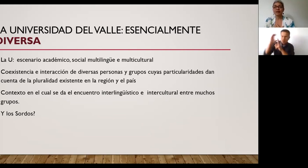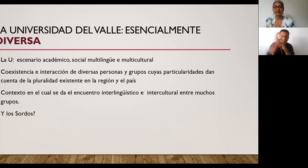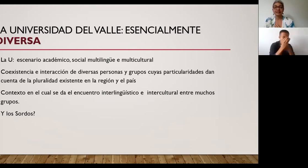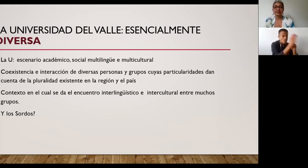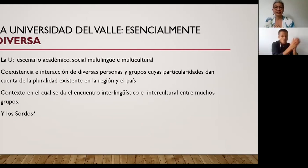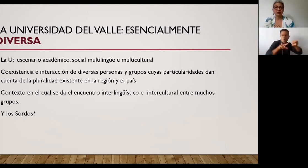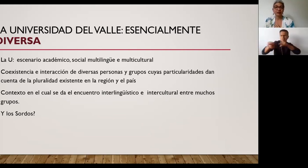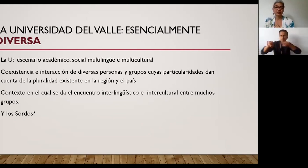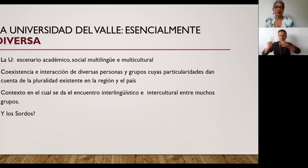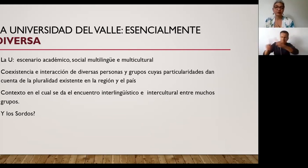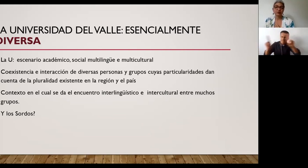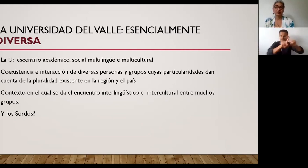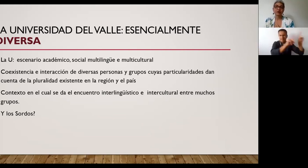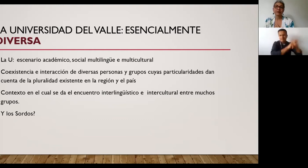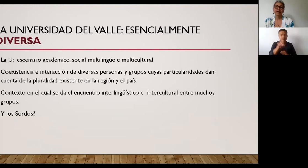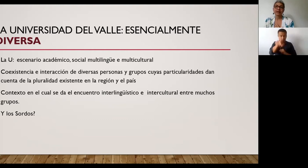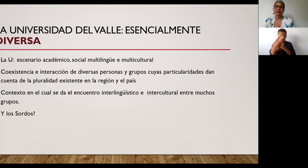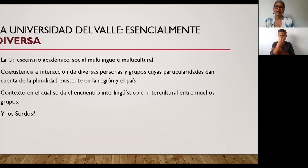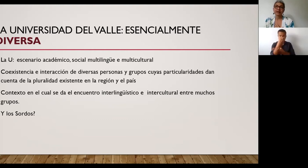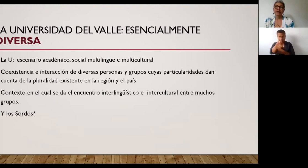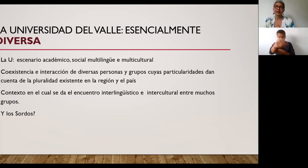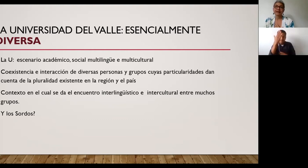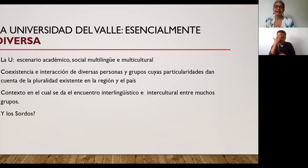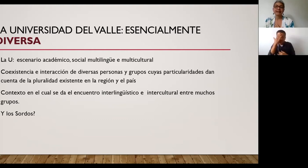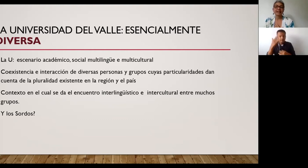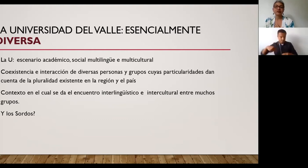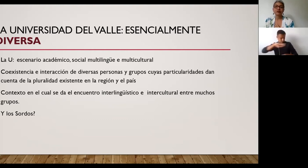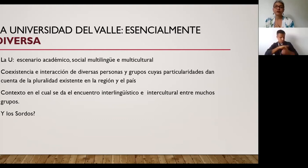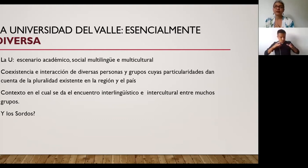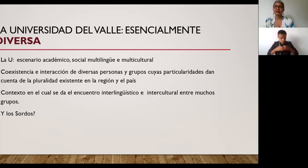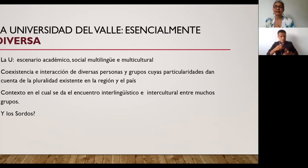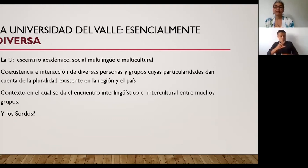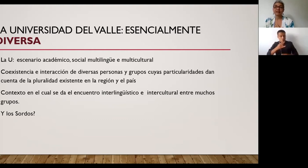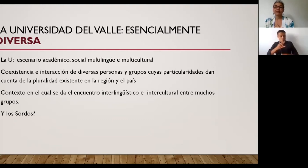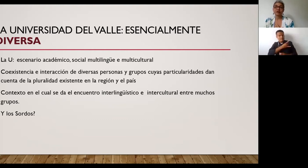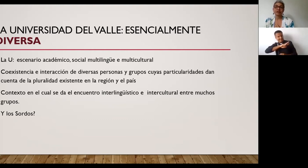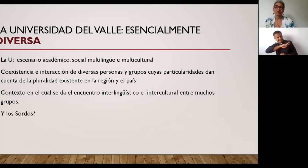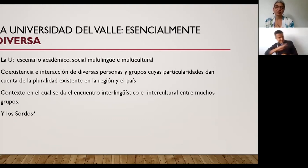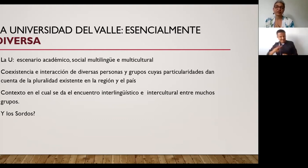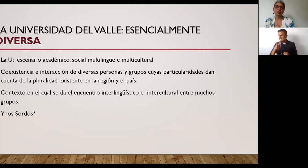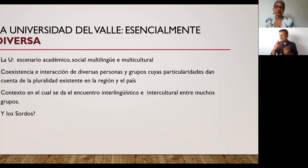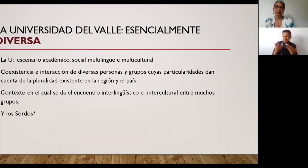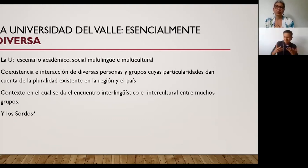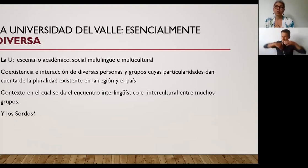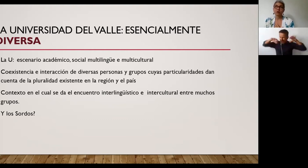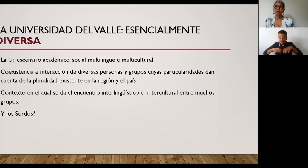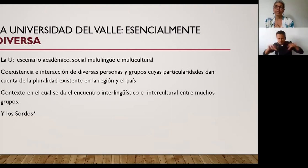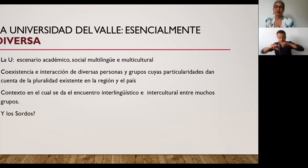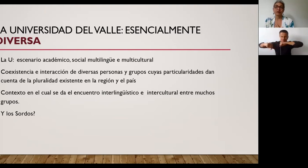fuerte y significativo para nosotros el tener el nexo y las acciones conjuntas con los